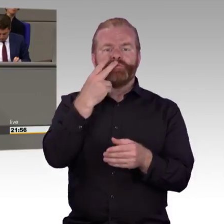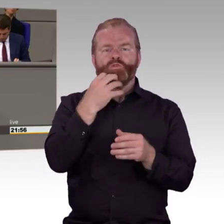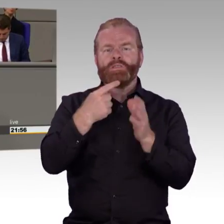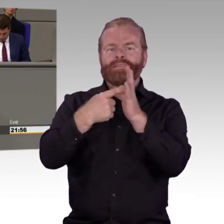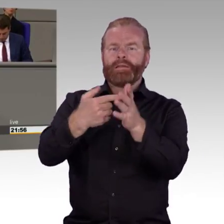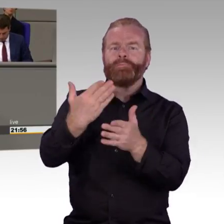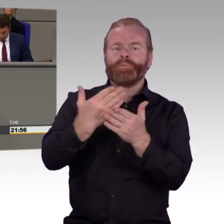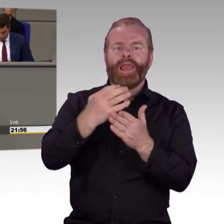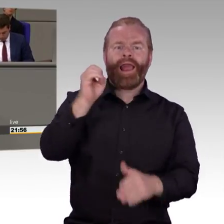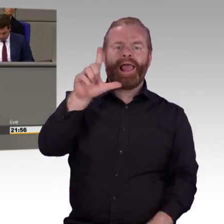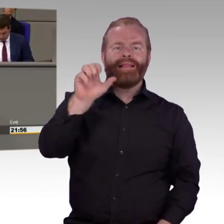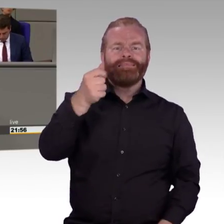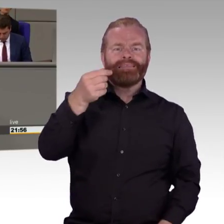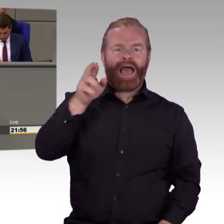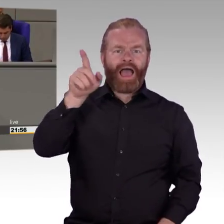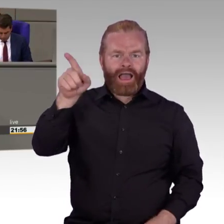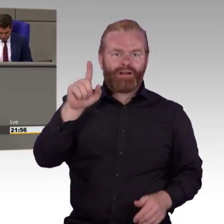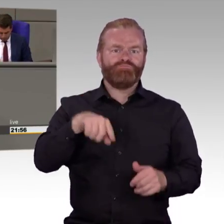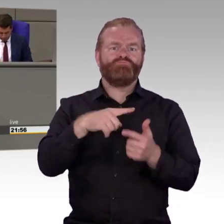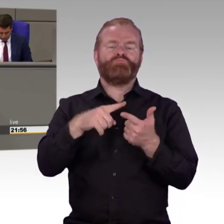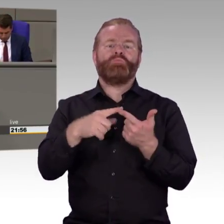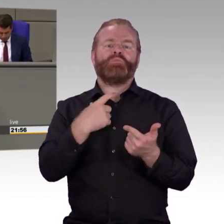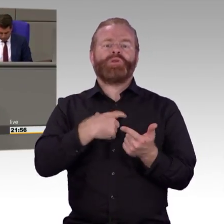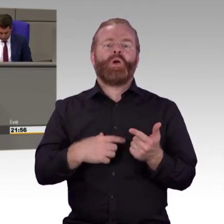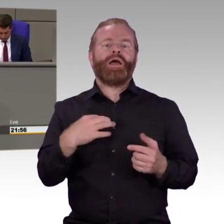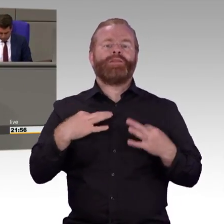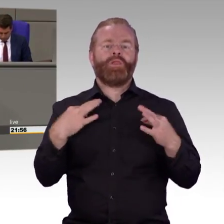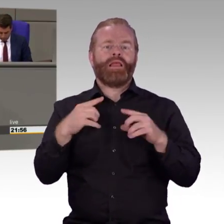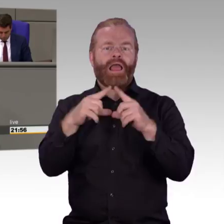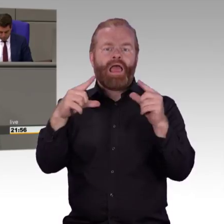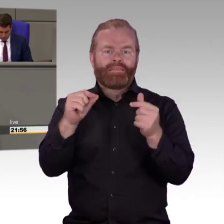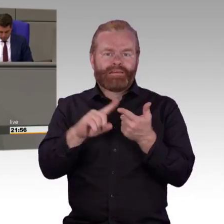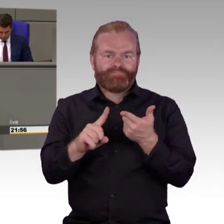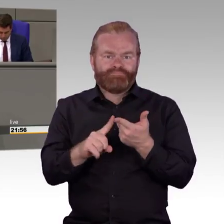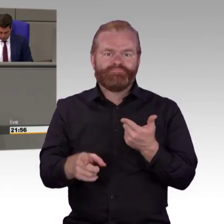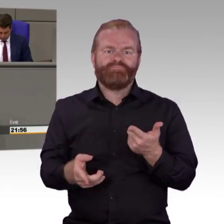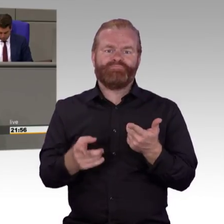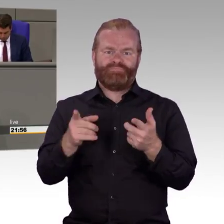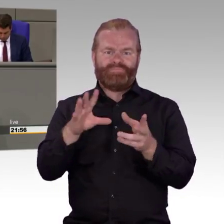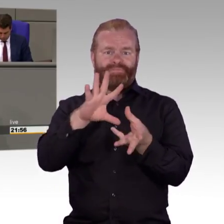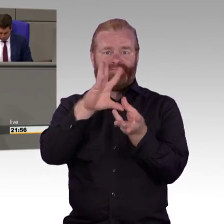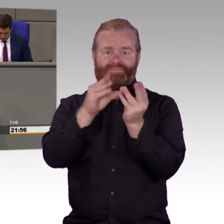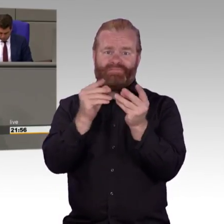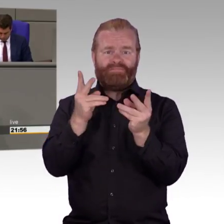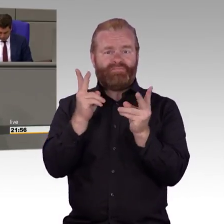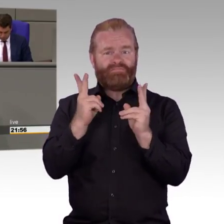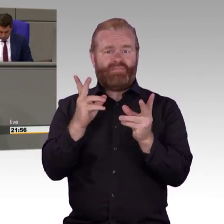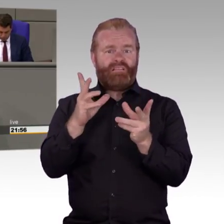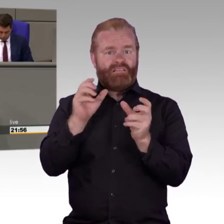sodass wir an dieser Stelle jetzt auch einer Auffassung sind. damit bleiben einige Wünsche offen. Begründungspflicht beispielsweise